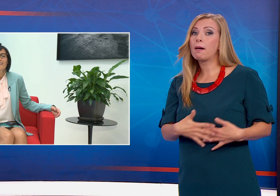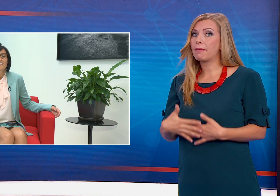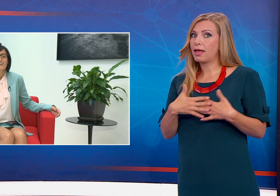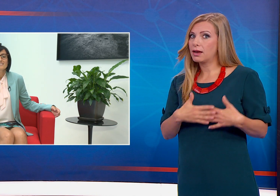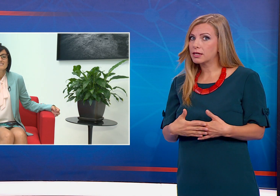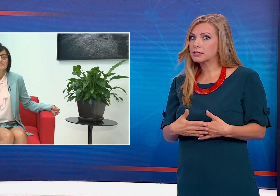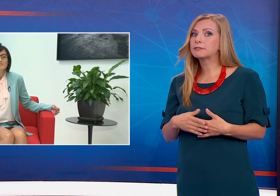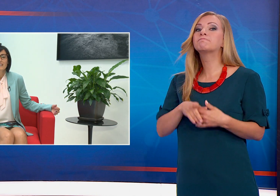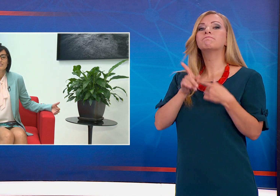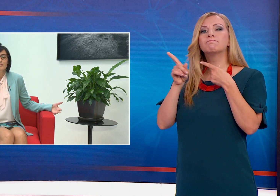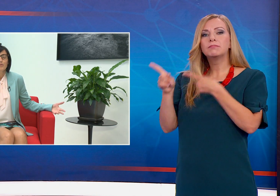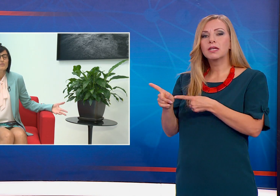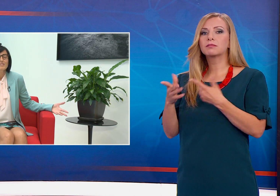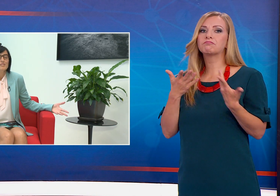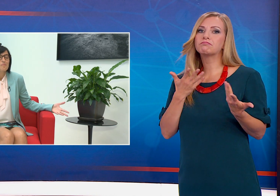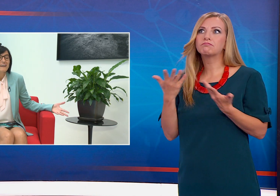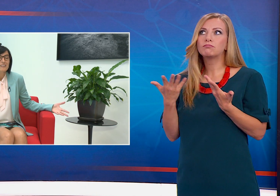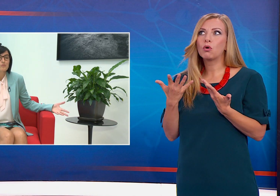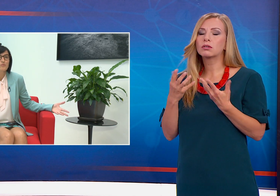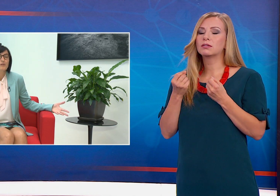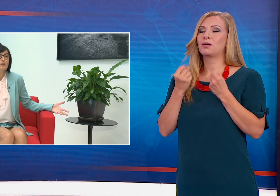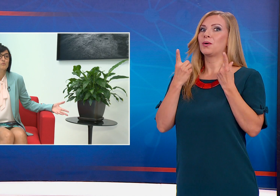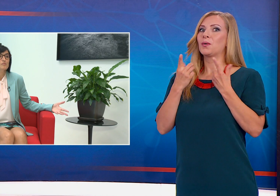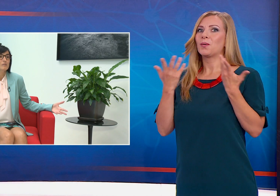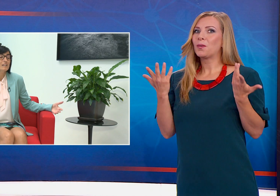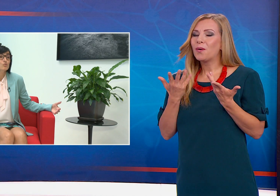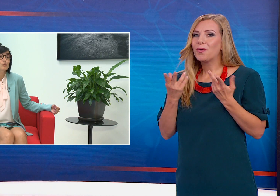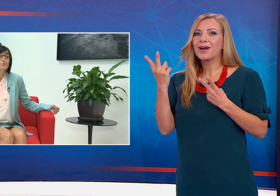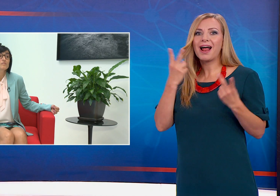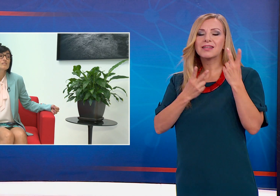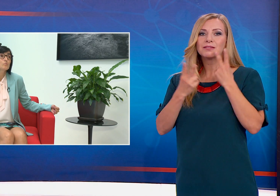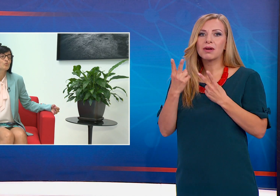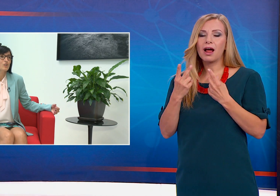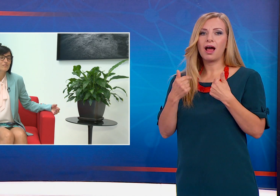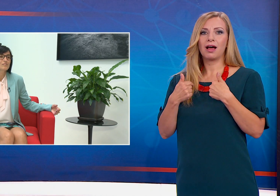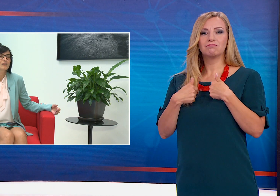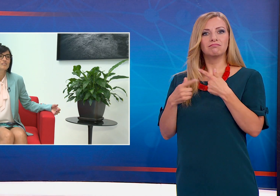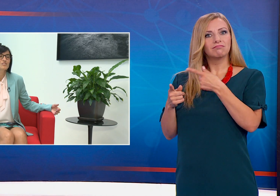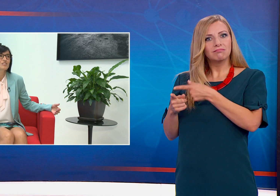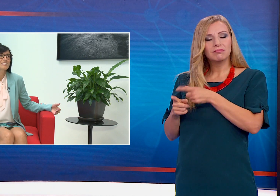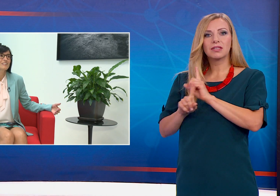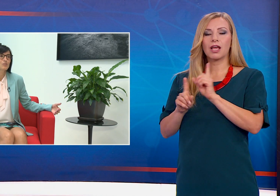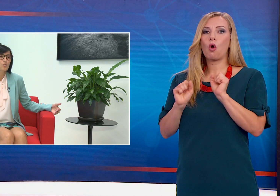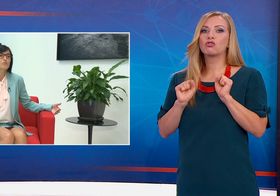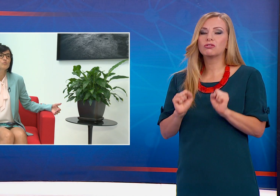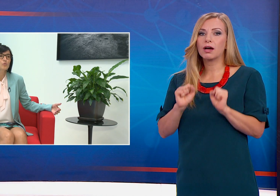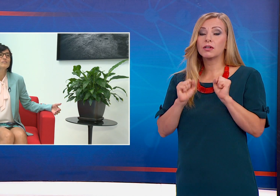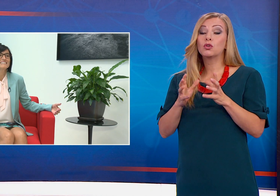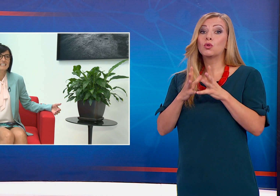аз така доста се смаях от това, което разбрах, защото не съм очаквала, че толкова много не знам